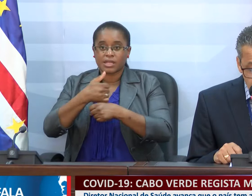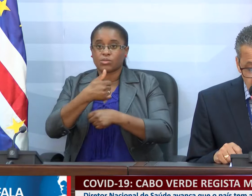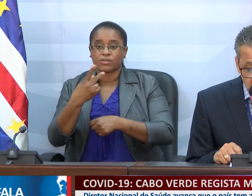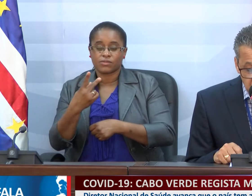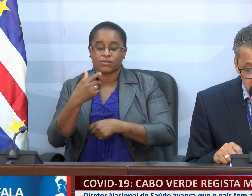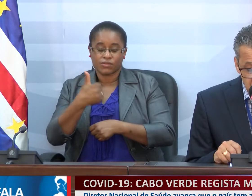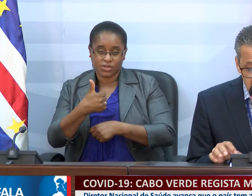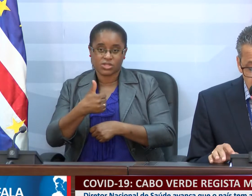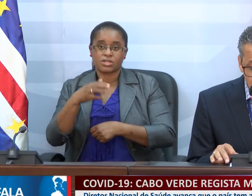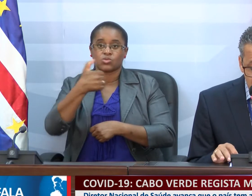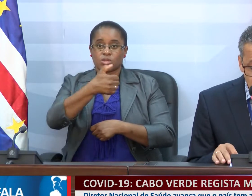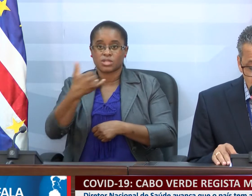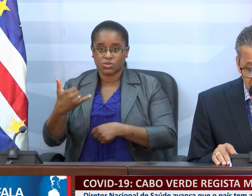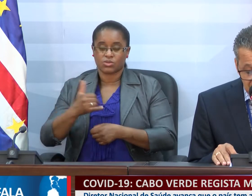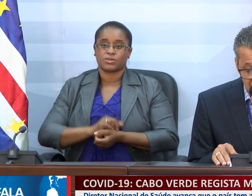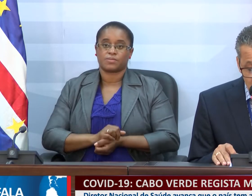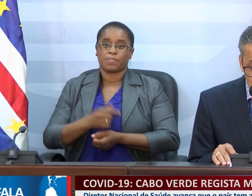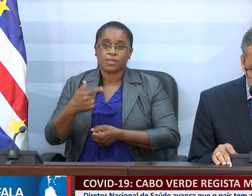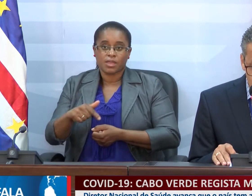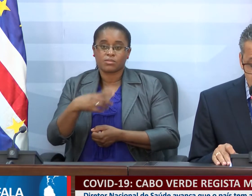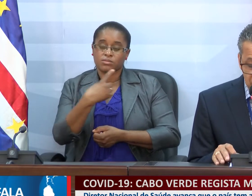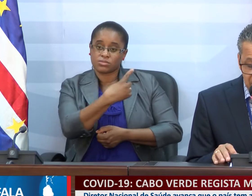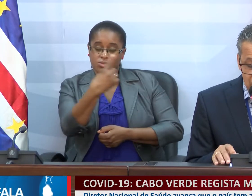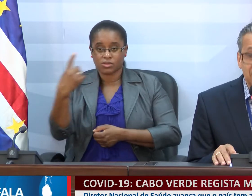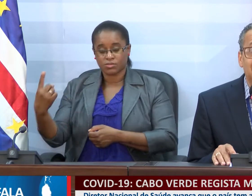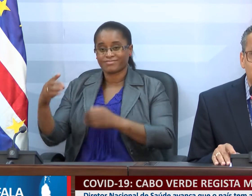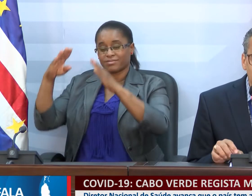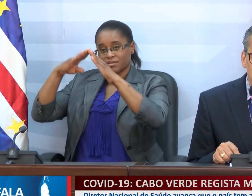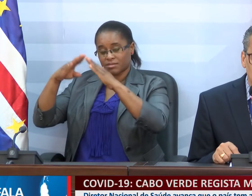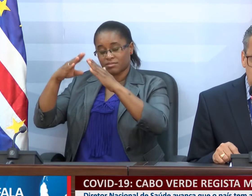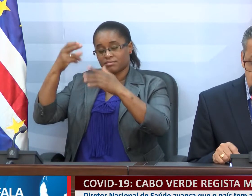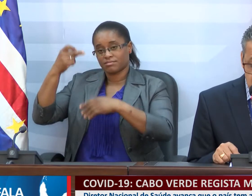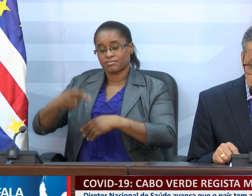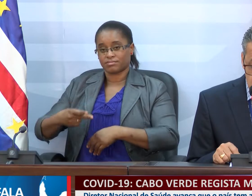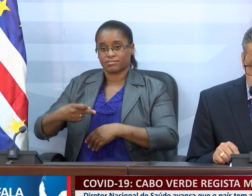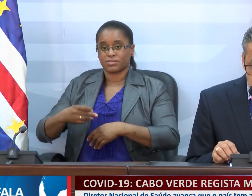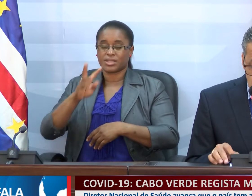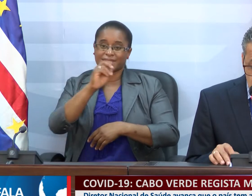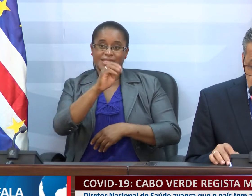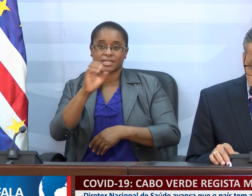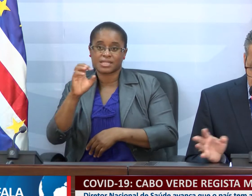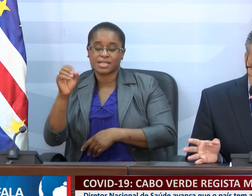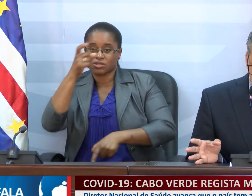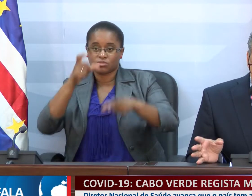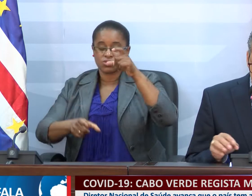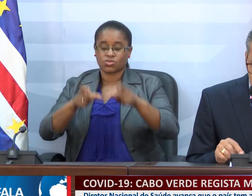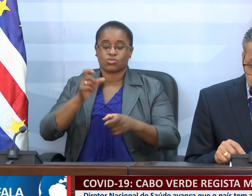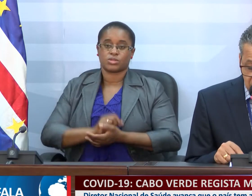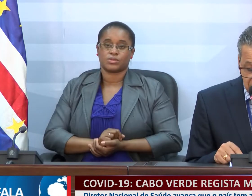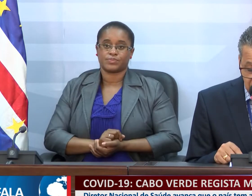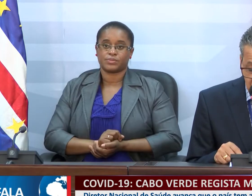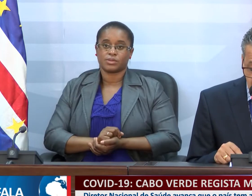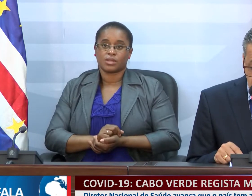Em termos de isolamento domiciliar ou quarentena domiciliar, não tem 300 pessoas. Nomeadamente,